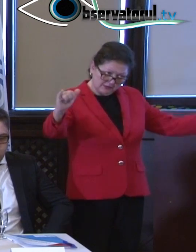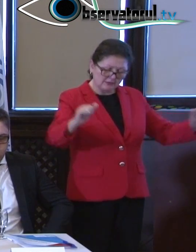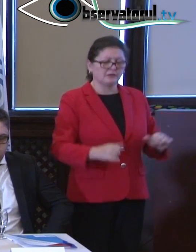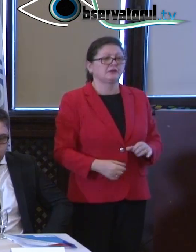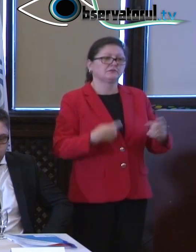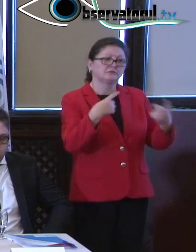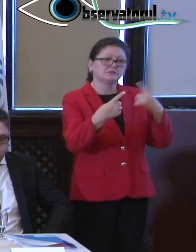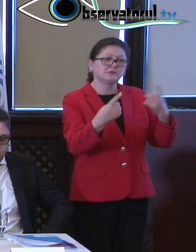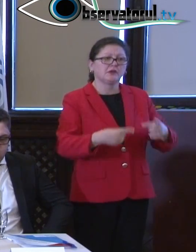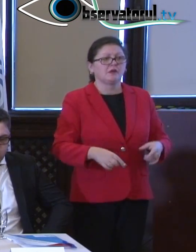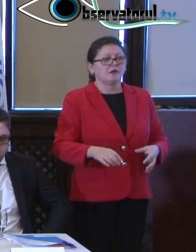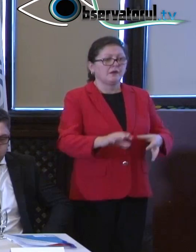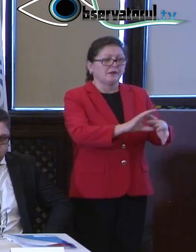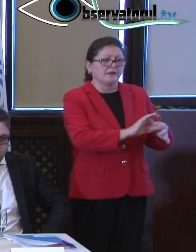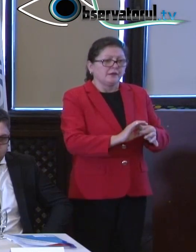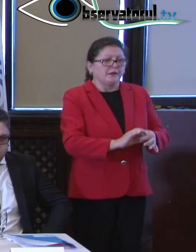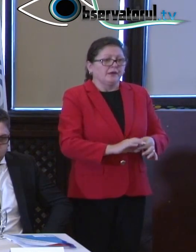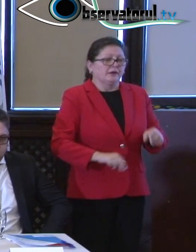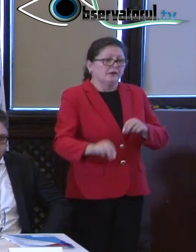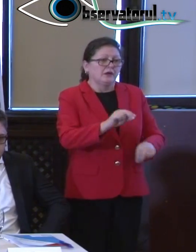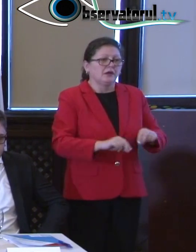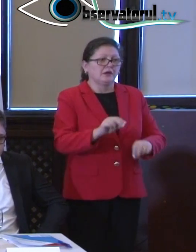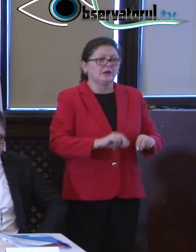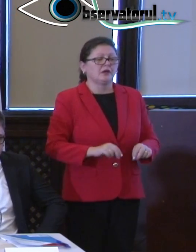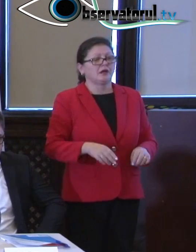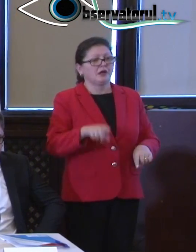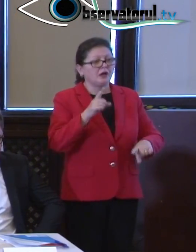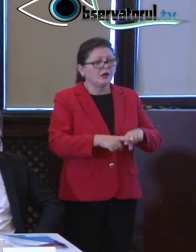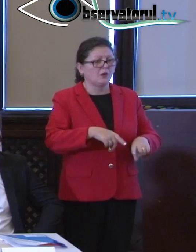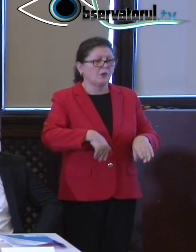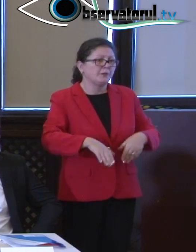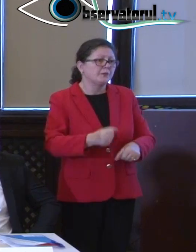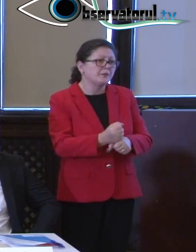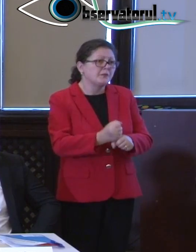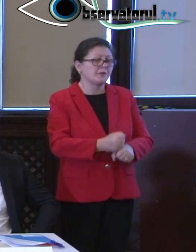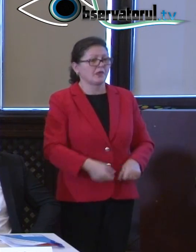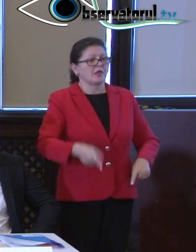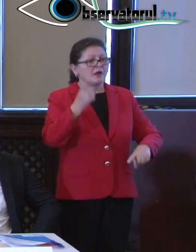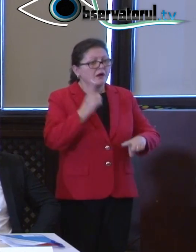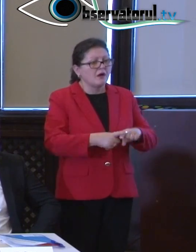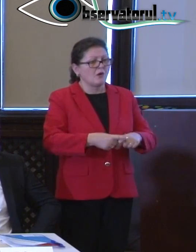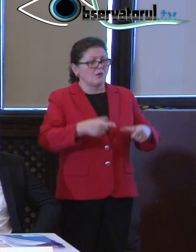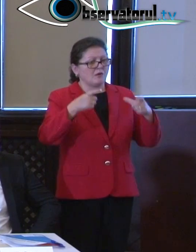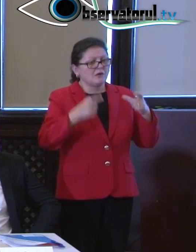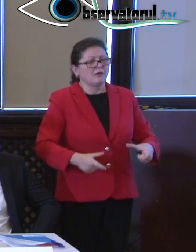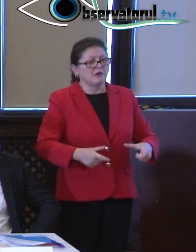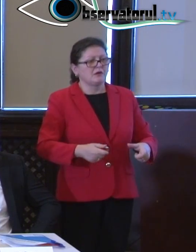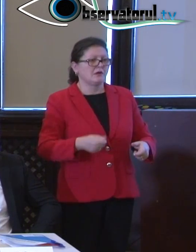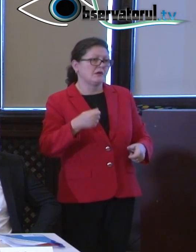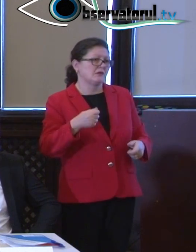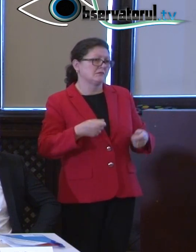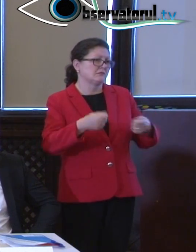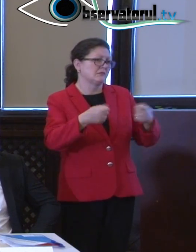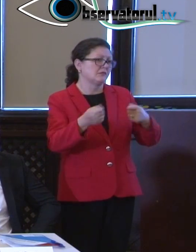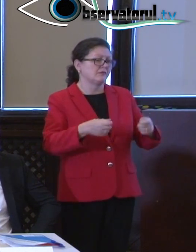deja semnat, atât cu societatea civilă, cu dumneavoastră, cu Ministerul Muncii, cu Camera de Comerț a României, pentru că, până la